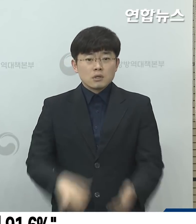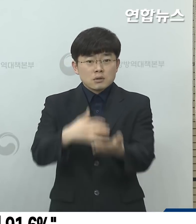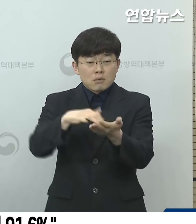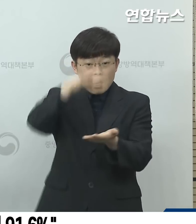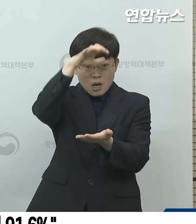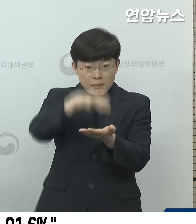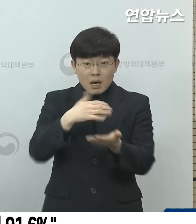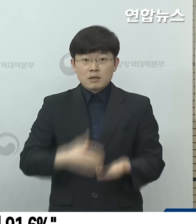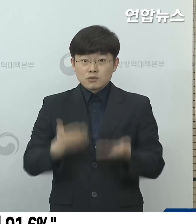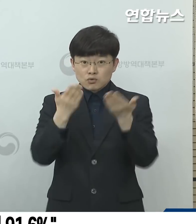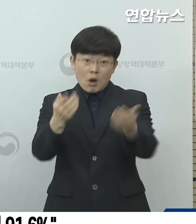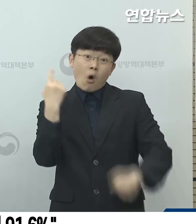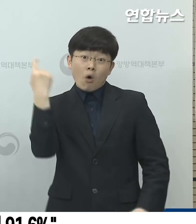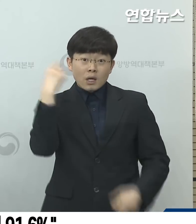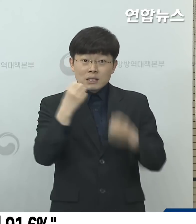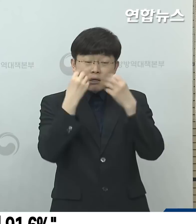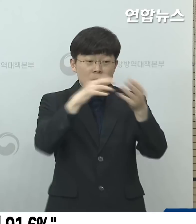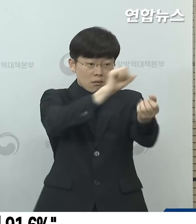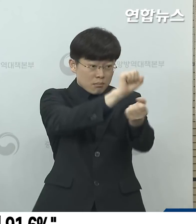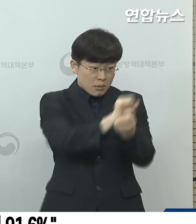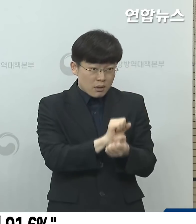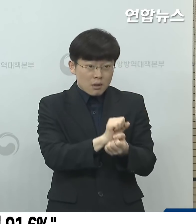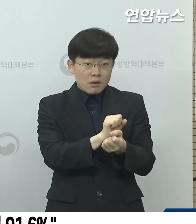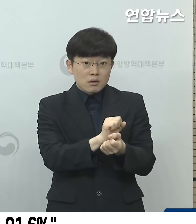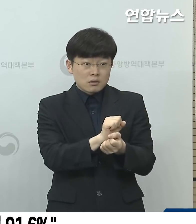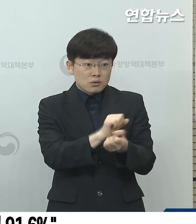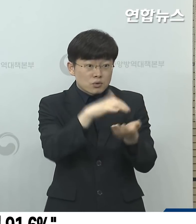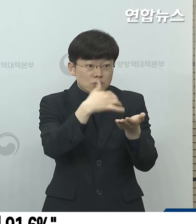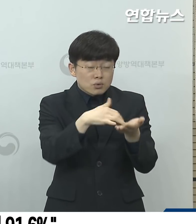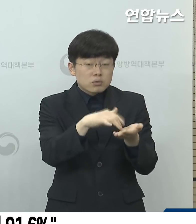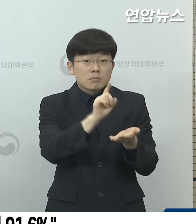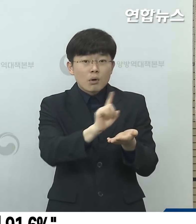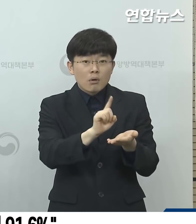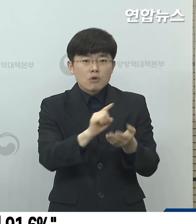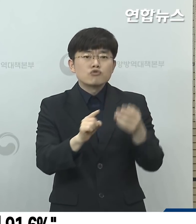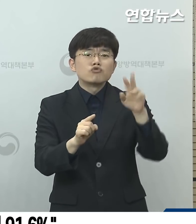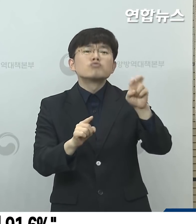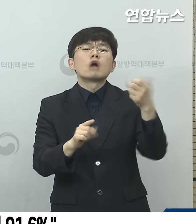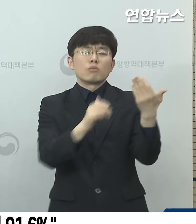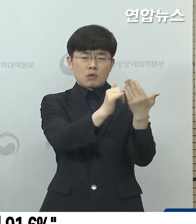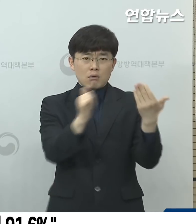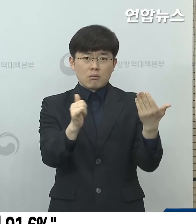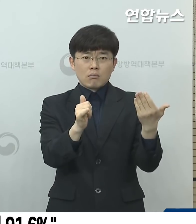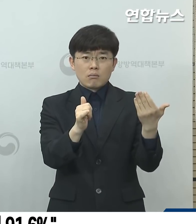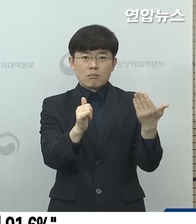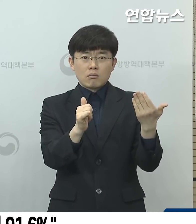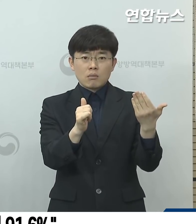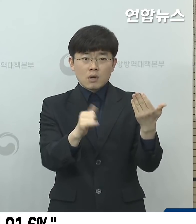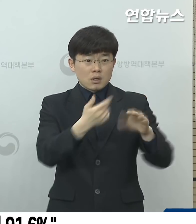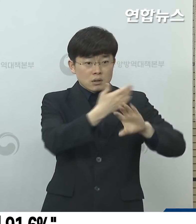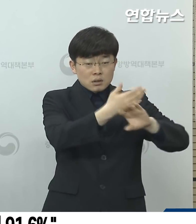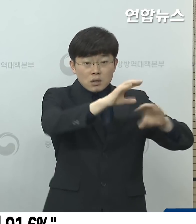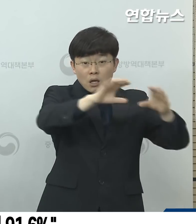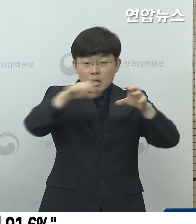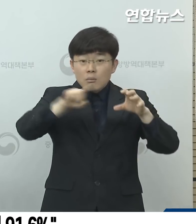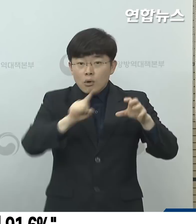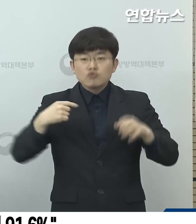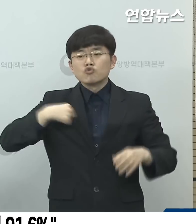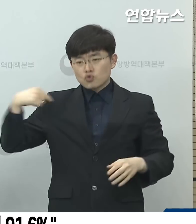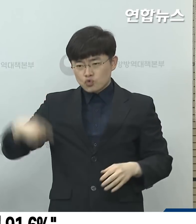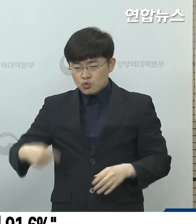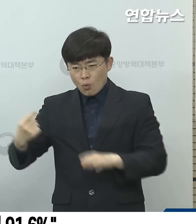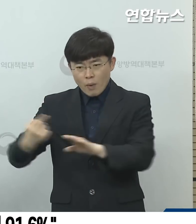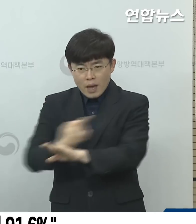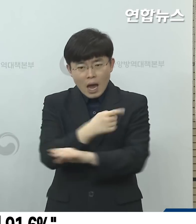말씀을 드리면 어제 신규로 확인된 해외 유입 환자는 29명이었습니다. 국가별로는 중국 외